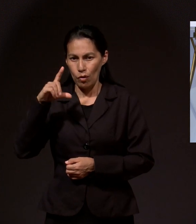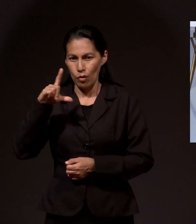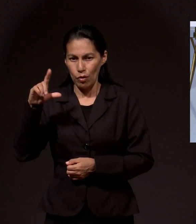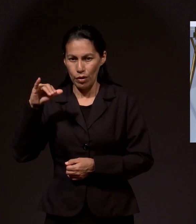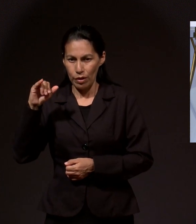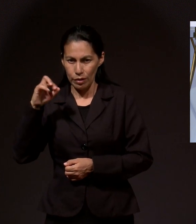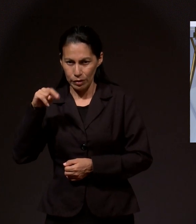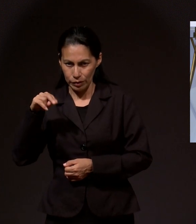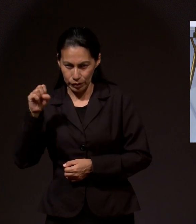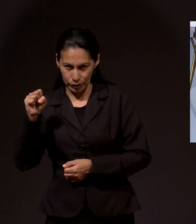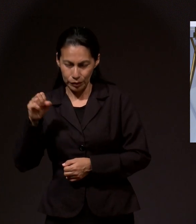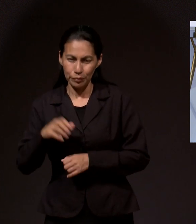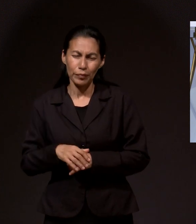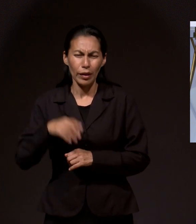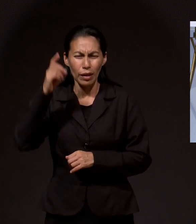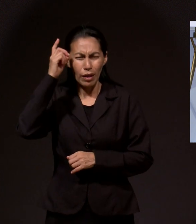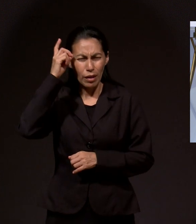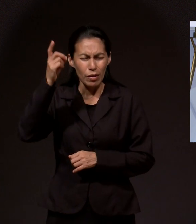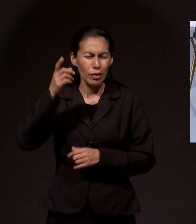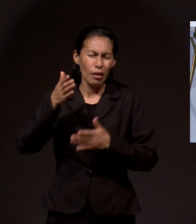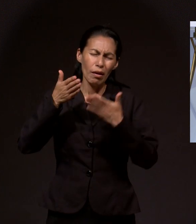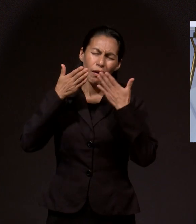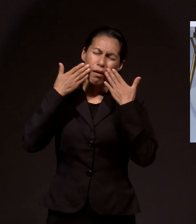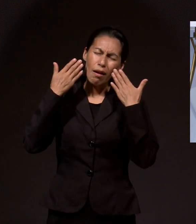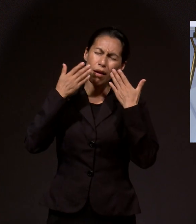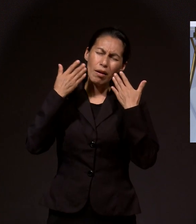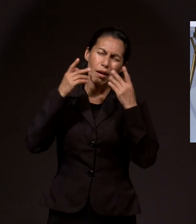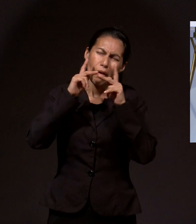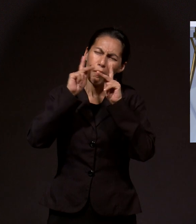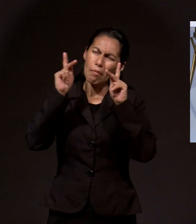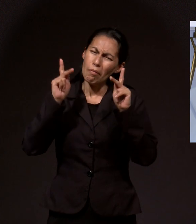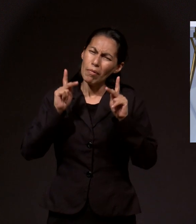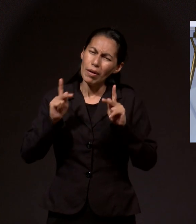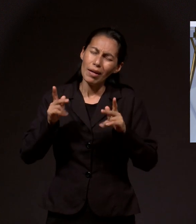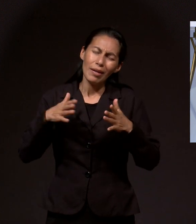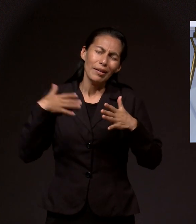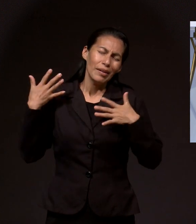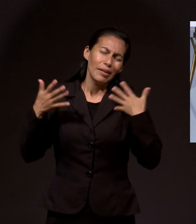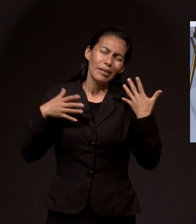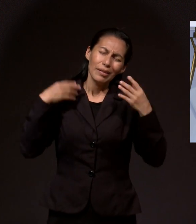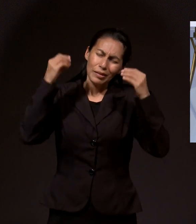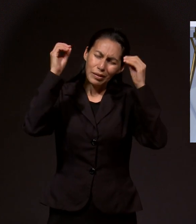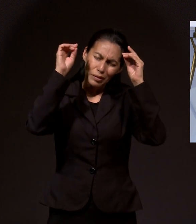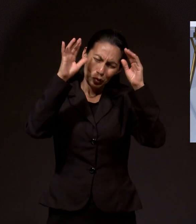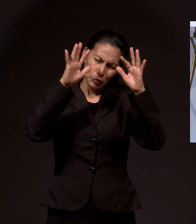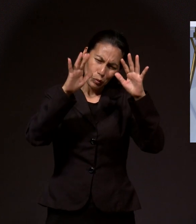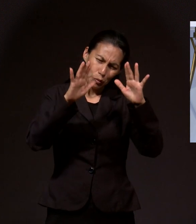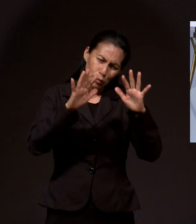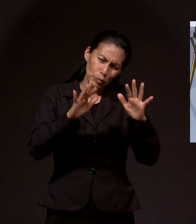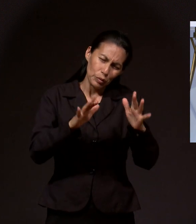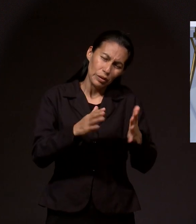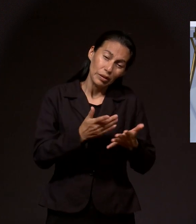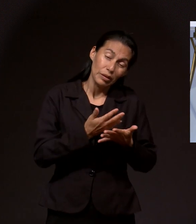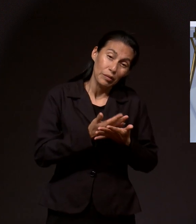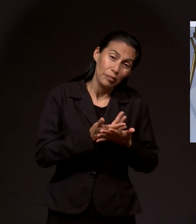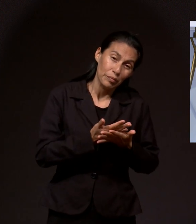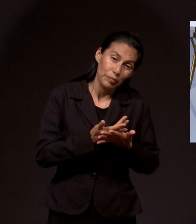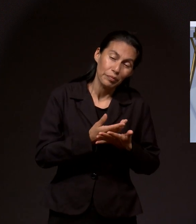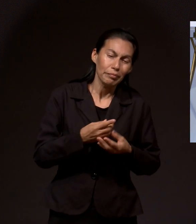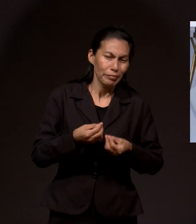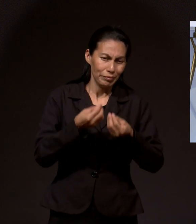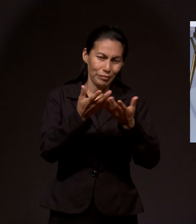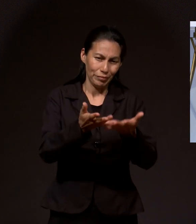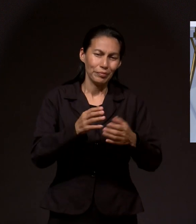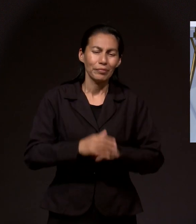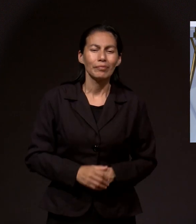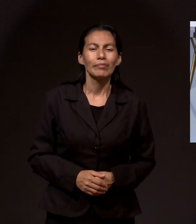para que Dios en su infinita gracia la envuelva, le dé esa paz y esa alegría, esa esperanza de vivir.